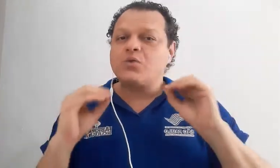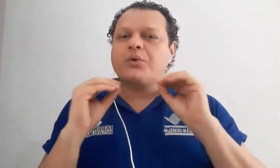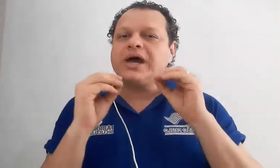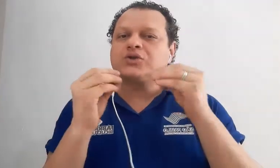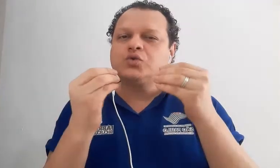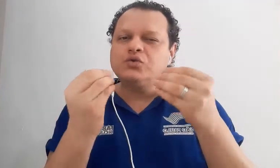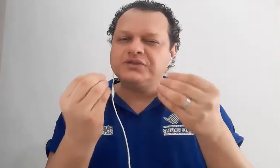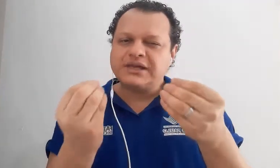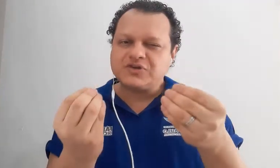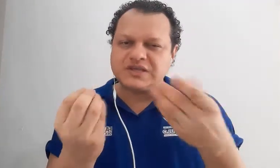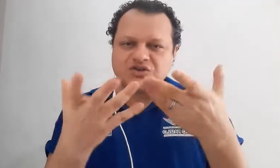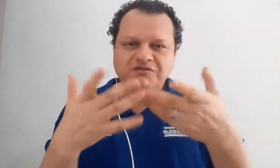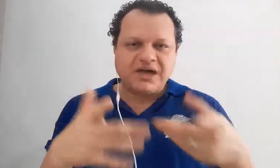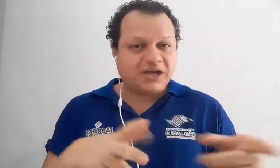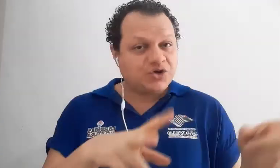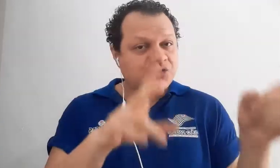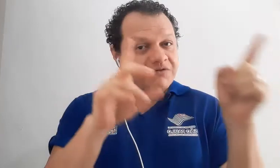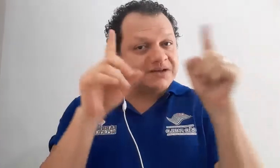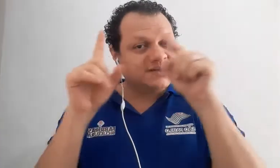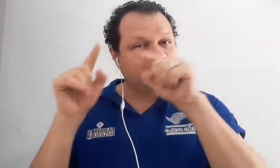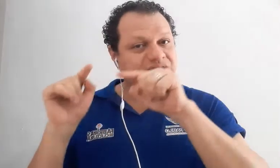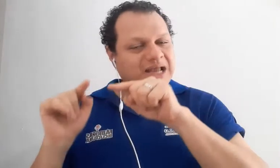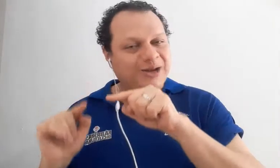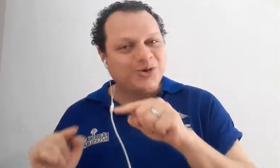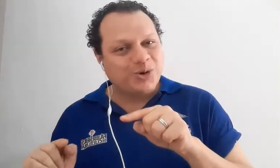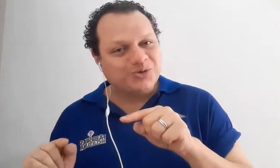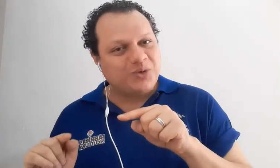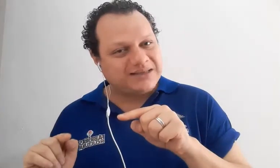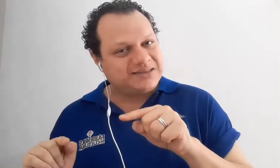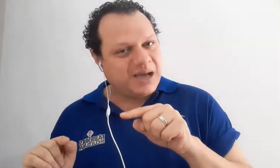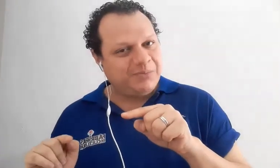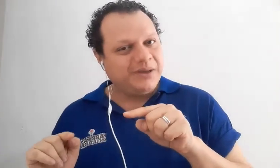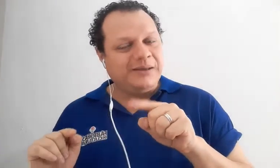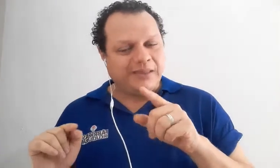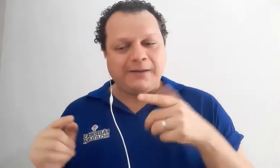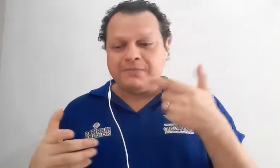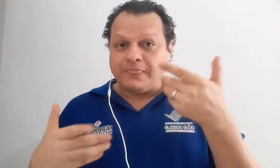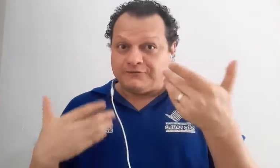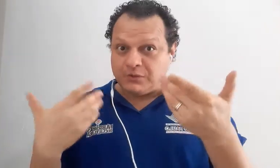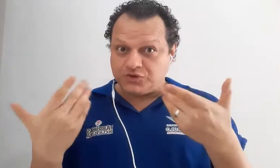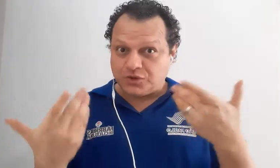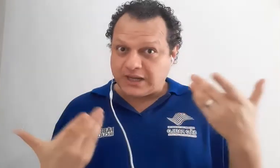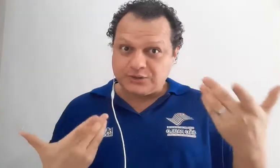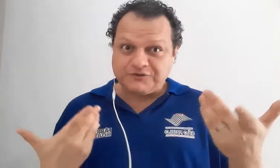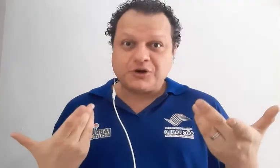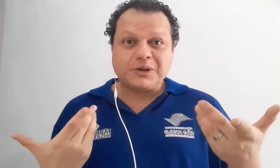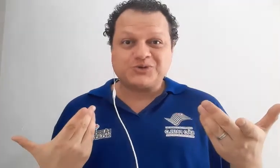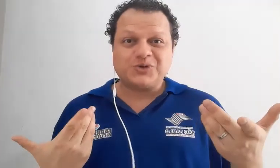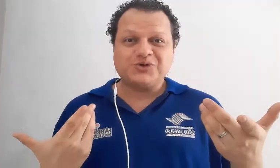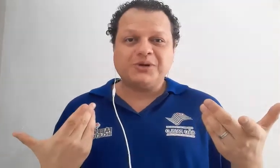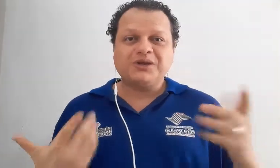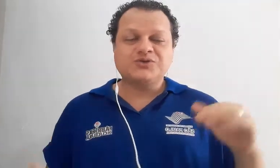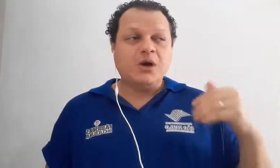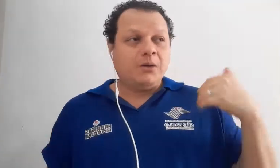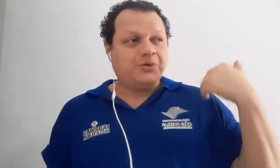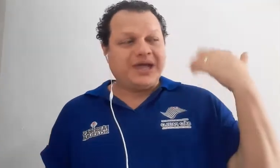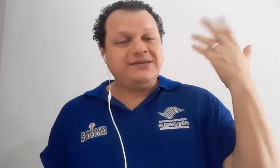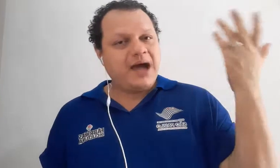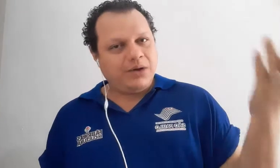qualquer dúvida que vocês tiverem, nós conversamos lá no grupo do WhatsApp, né? Vamos trocando informações sobre isso, porque em aula